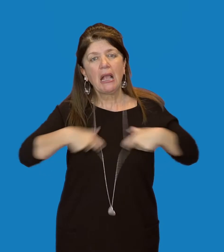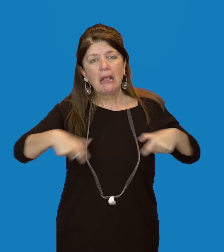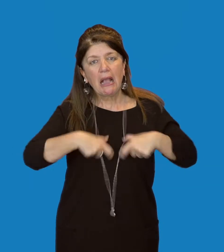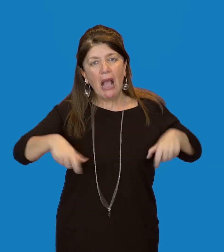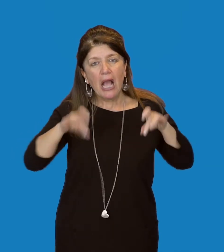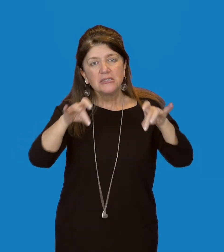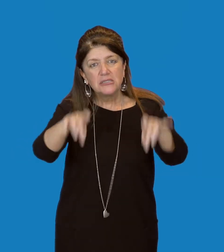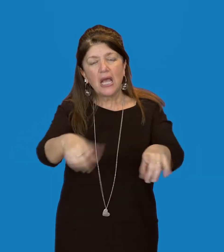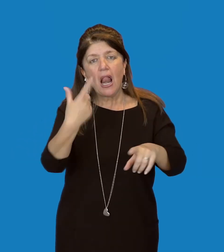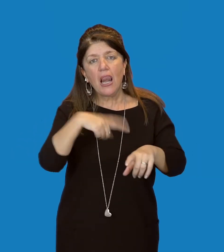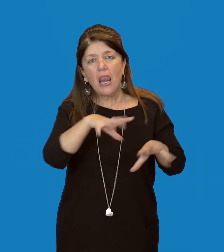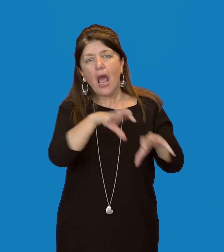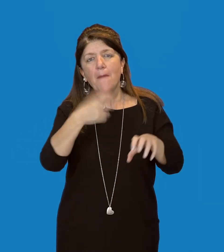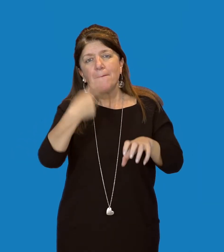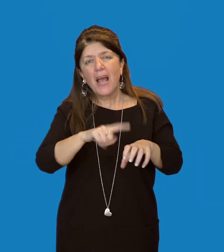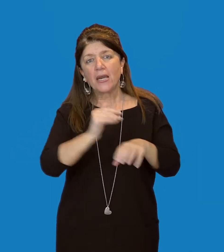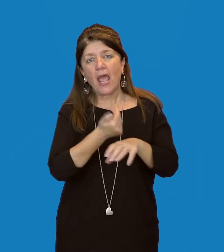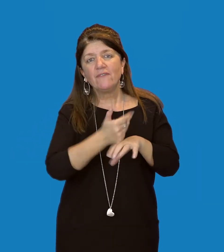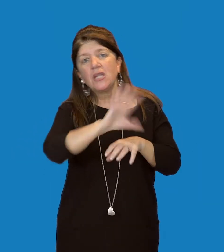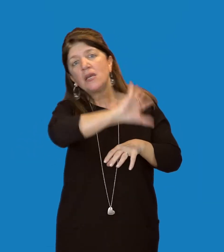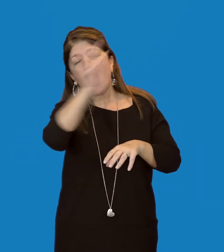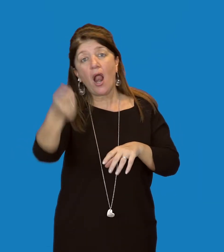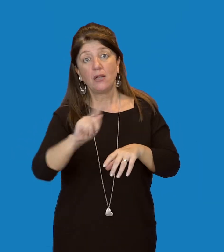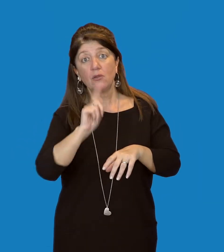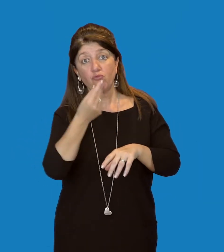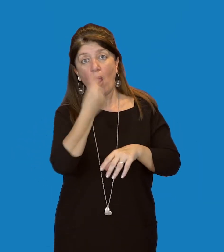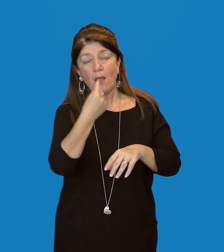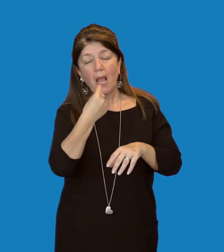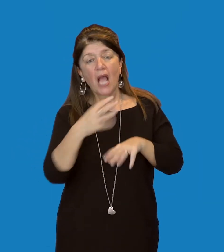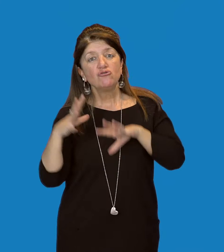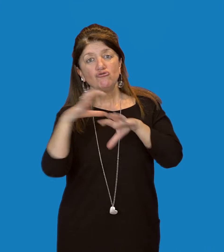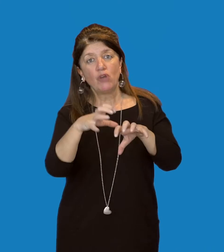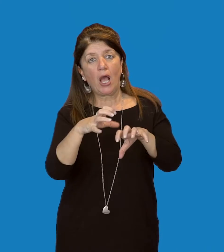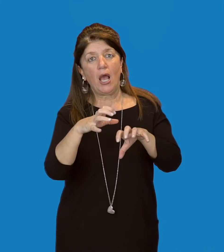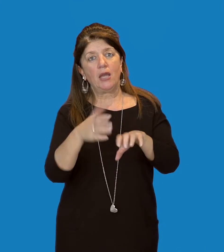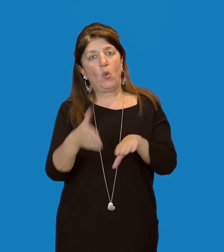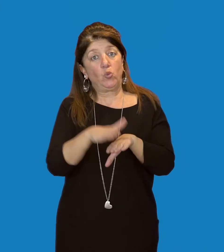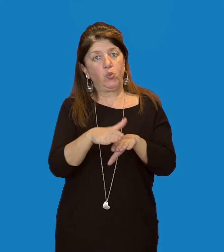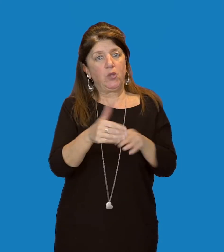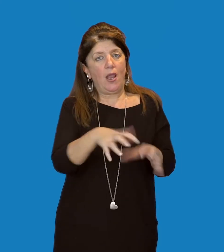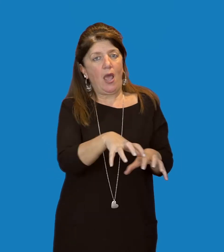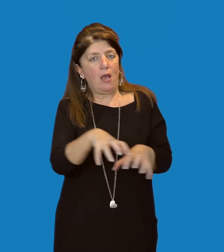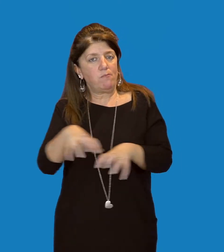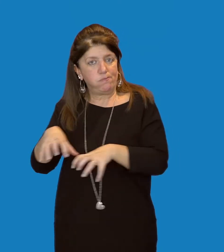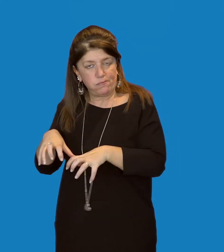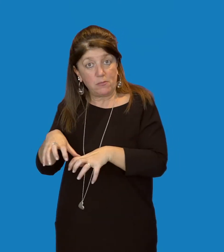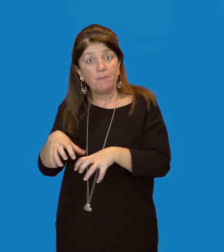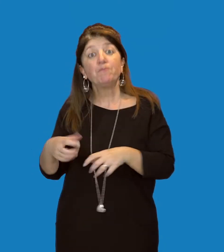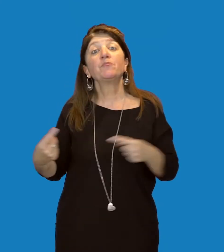ossia una gazzella del deserto, per difenderla da altri predatori opportunisti. A destra dell'ingresso